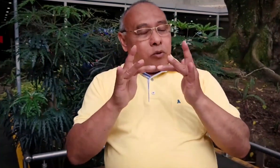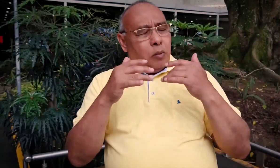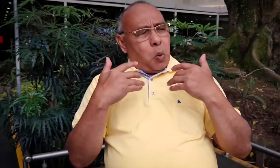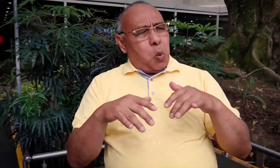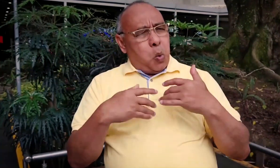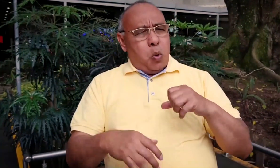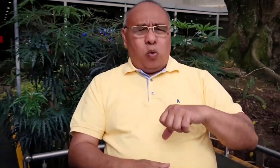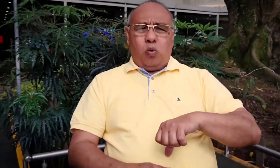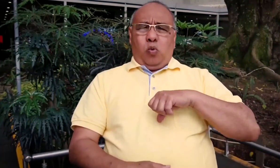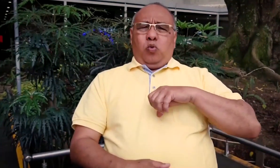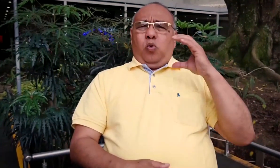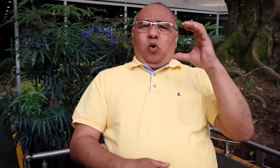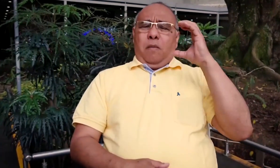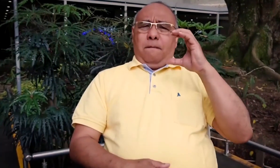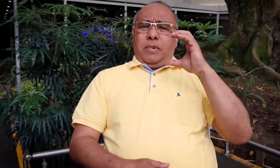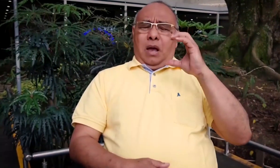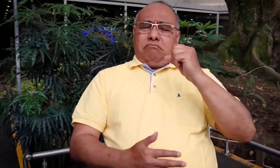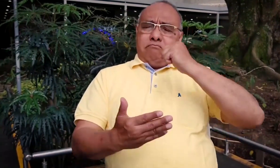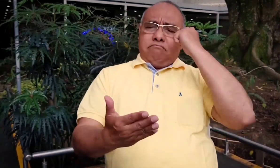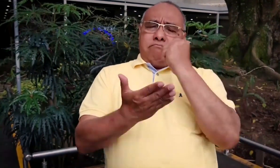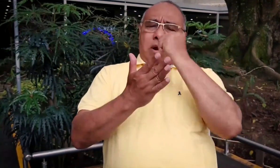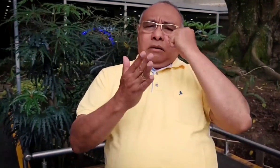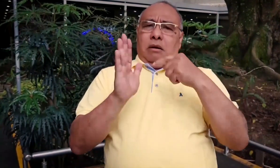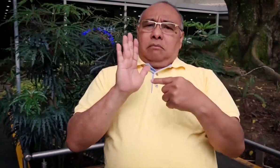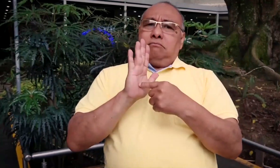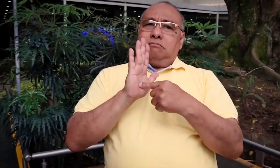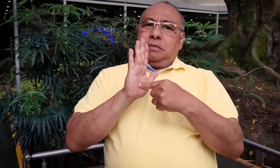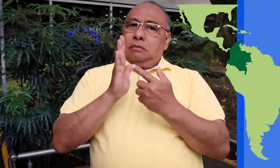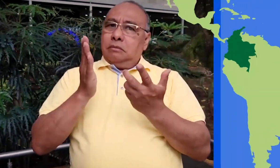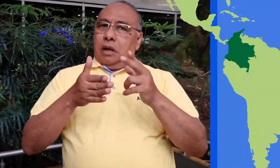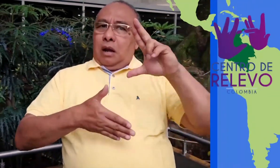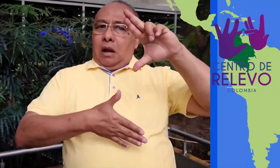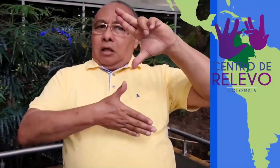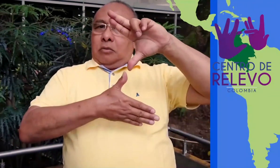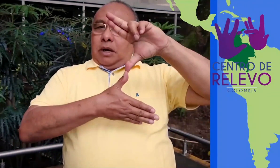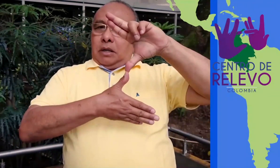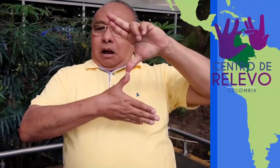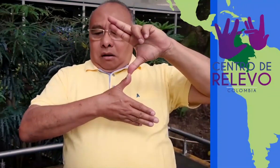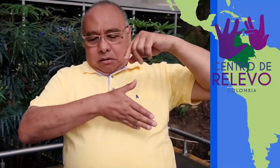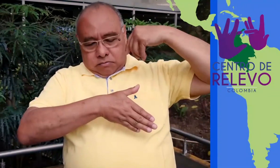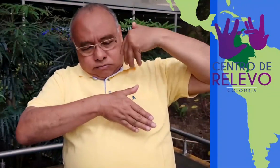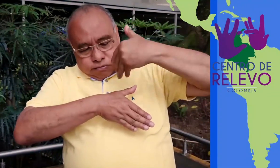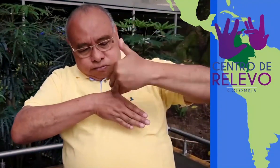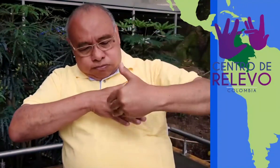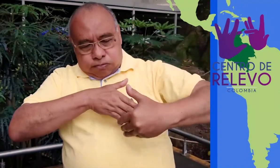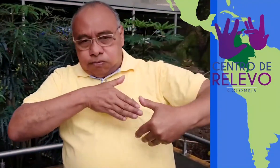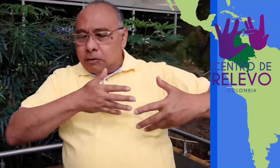Y el centro de relevo realmente es un orgullo, es un proyecto bandera a nivel regional en toda Latinoamérica.